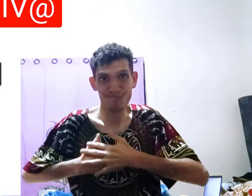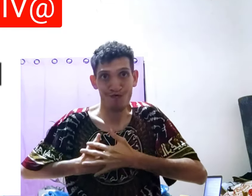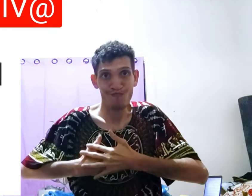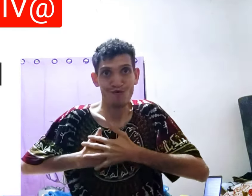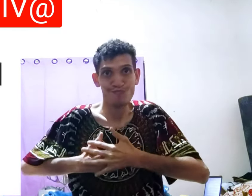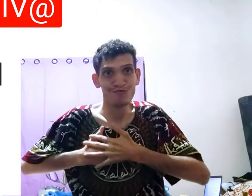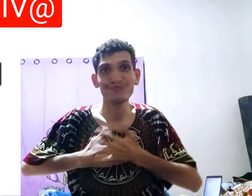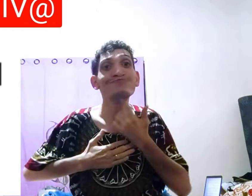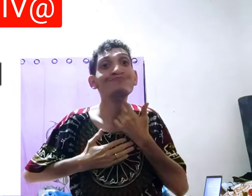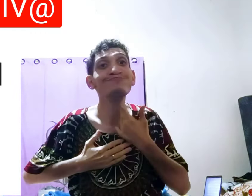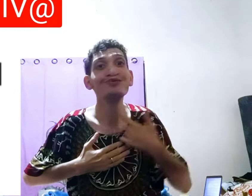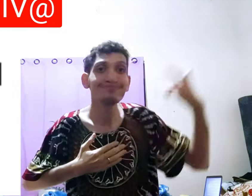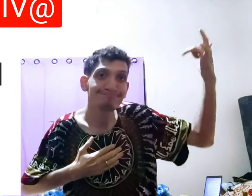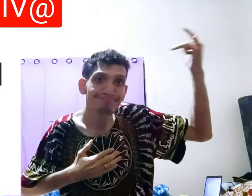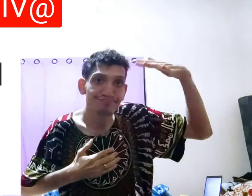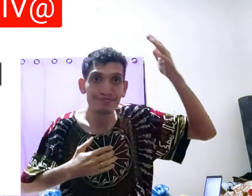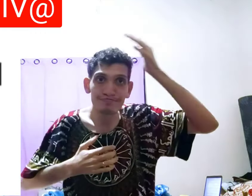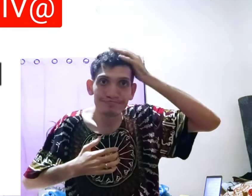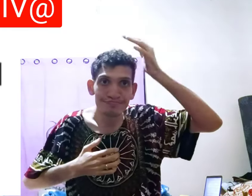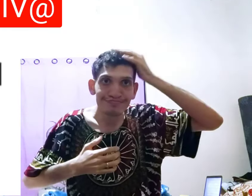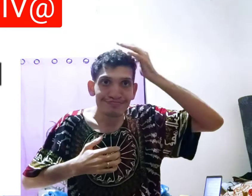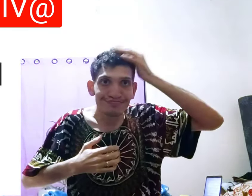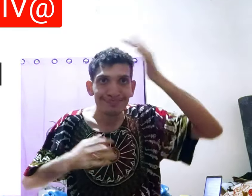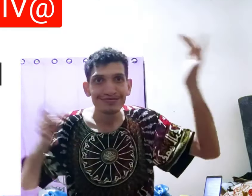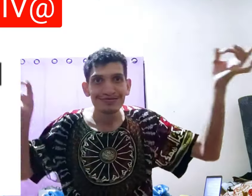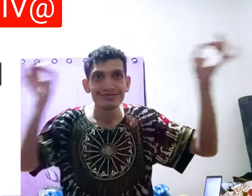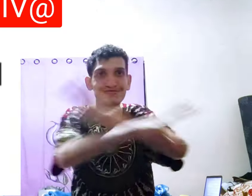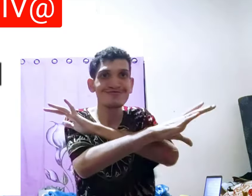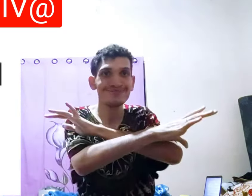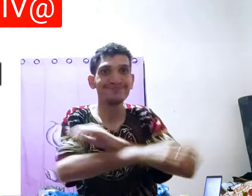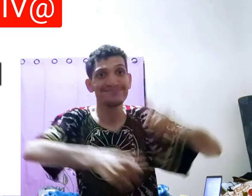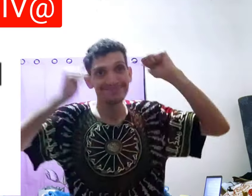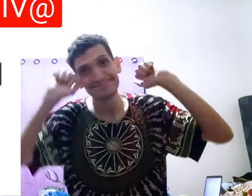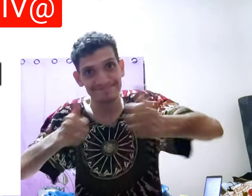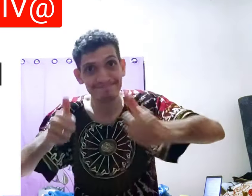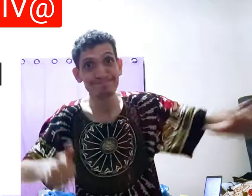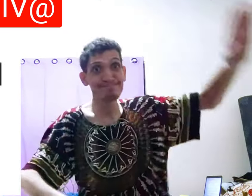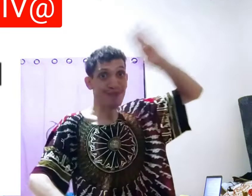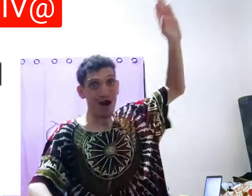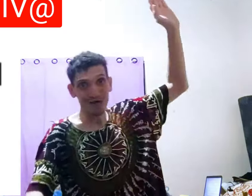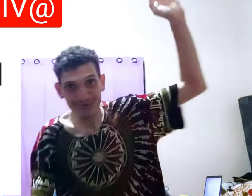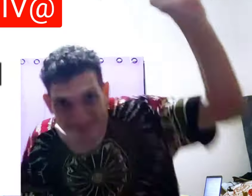coração dela, ouça, e a vontade, na mente dela, ouça, tá pronto, vamos!